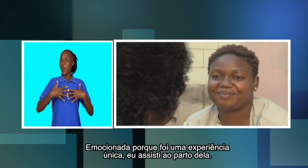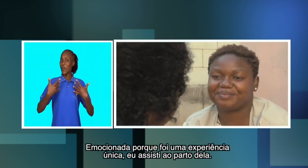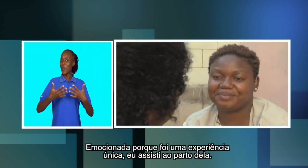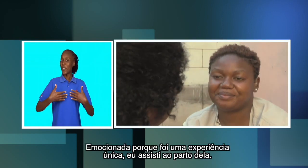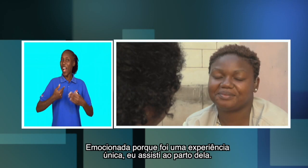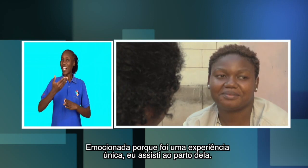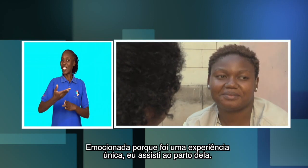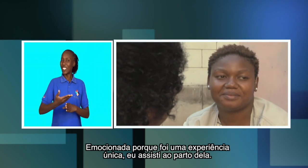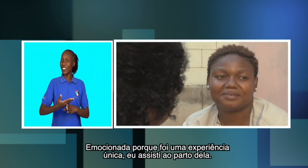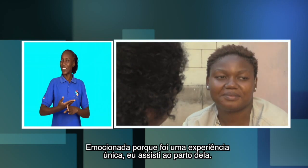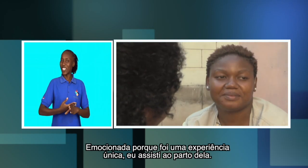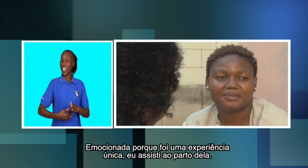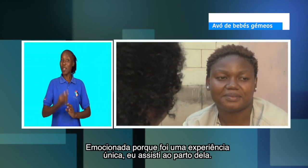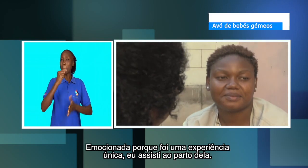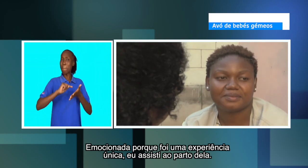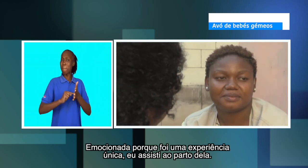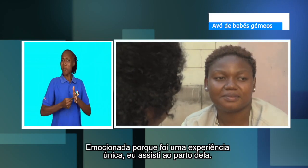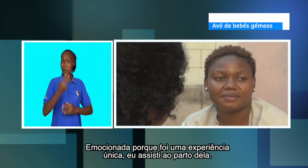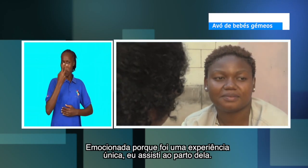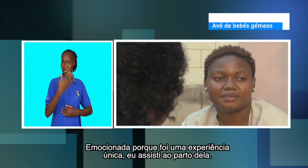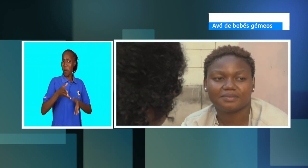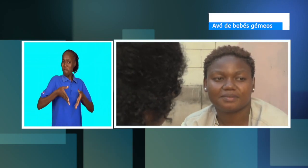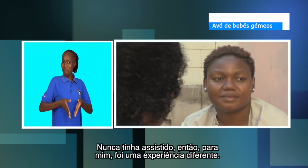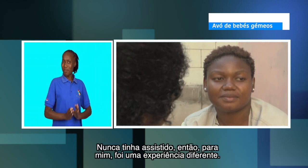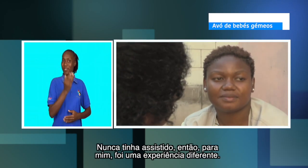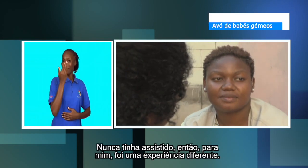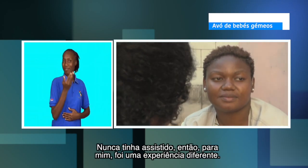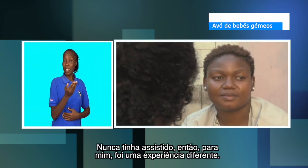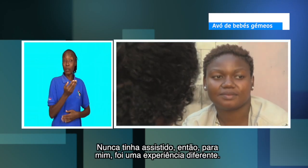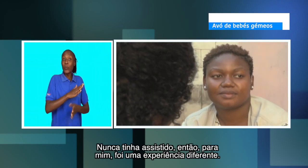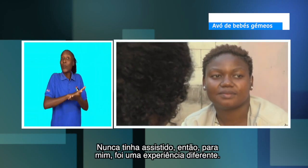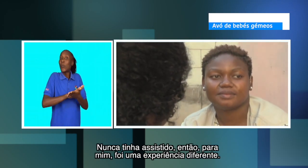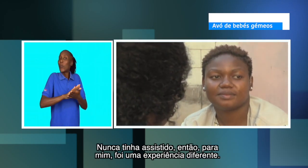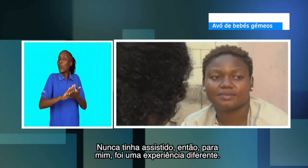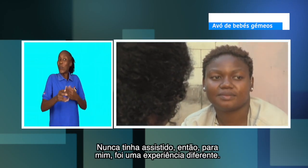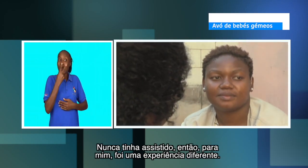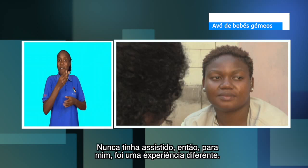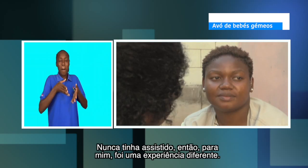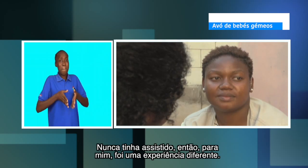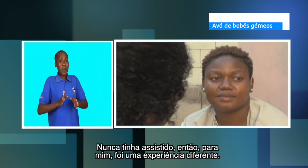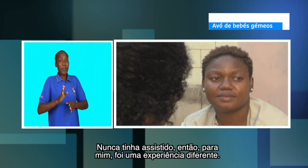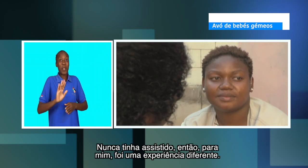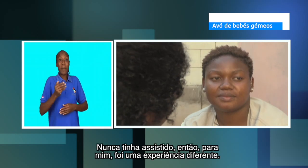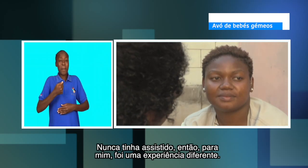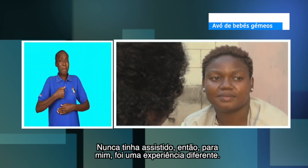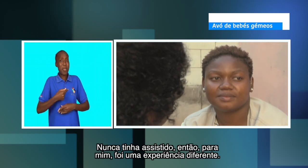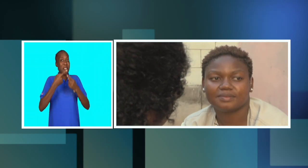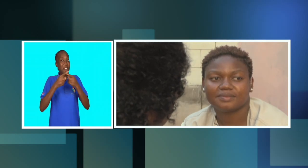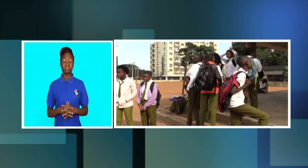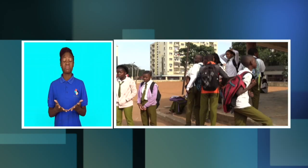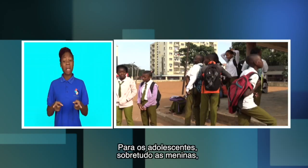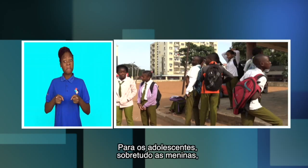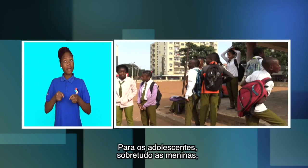Emocionada, porque como a experiência é única, eu assisti o quarto dela. Eu nunca tinha assistido. Então, para mim, foi uma experiência